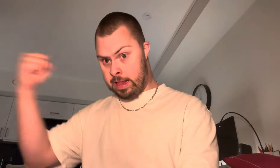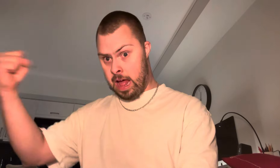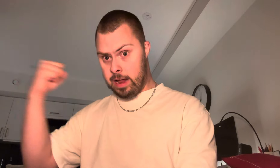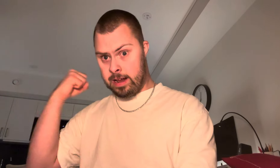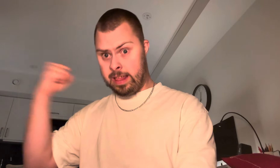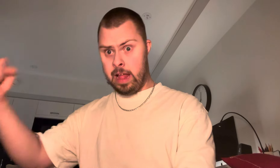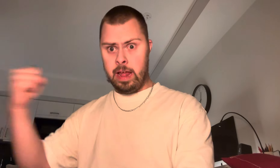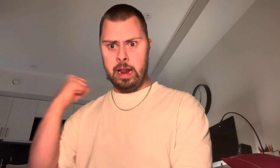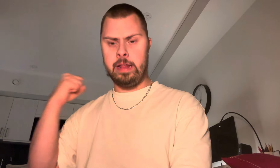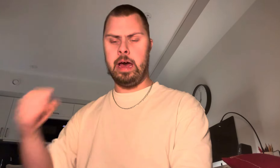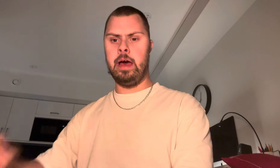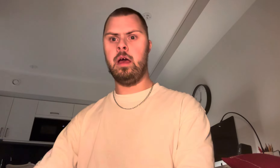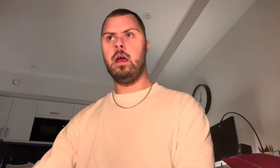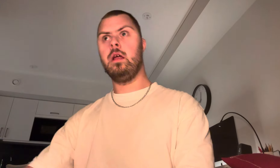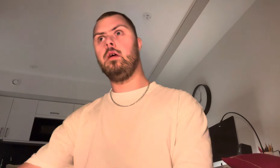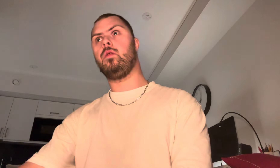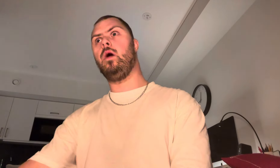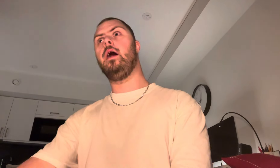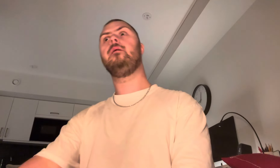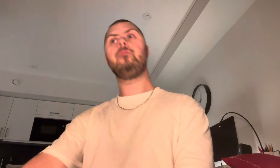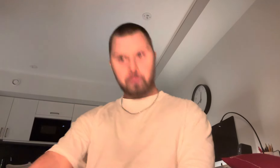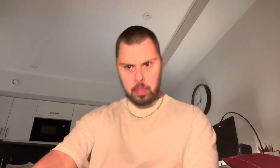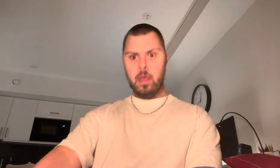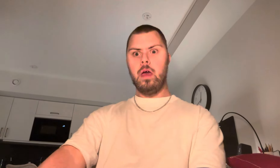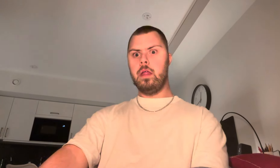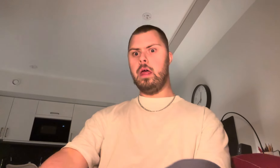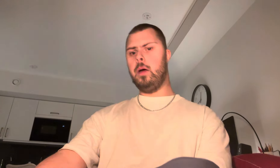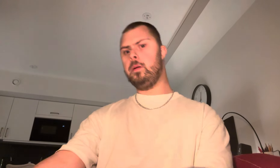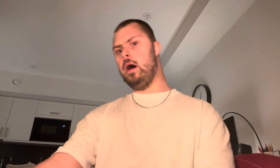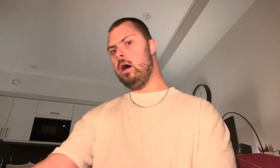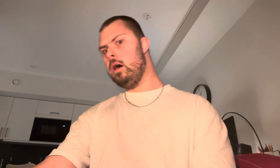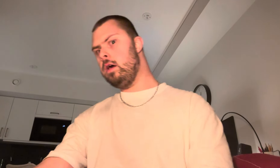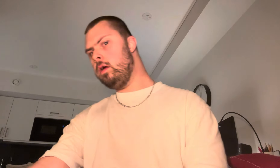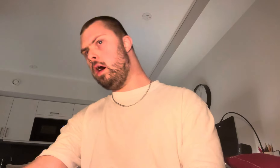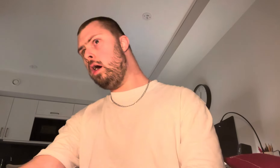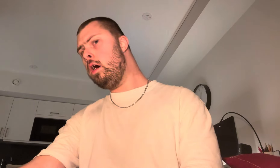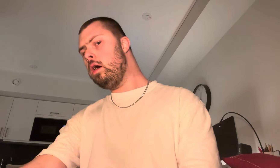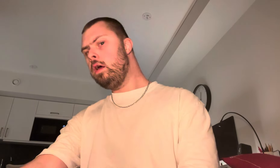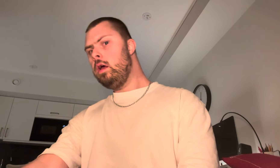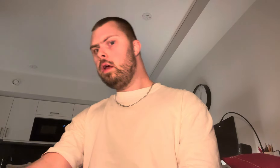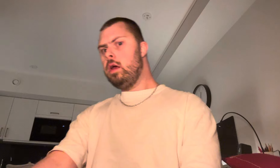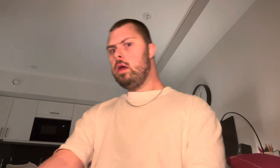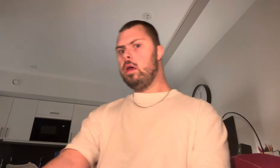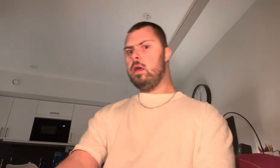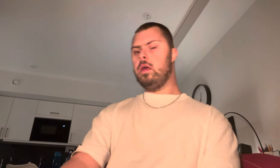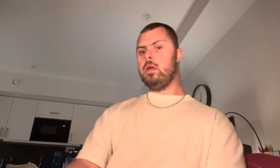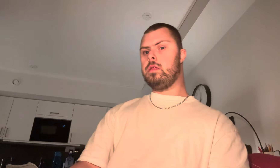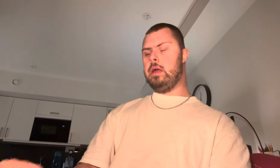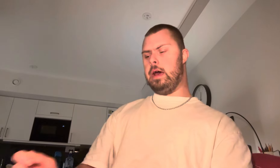känner lite. Det är bra, ja. Sen,